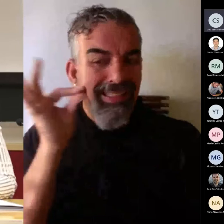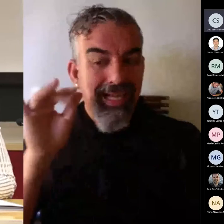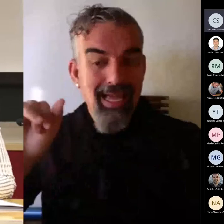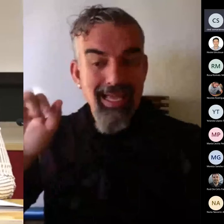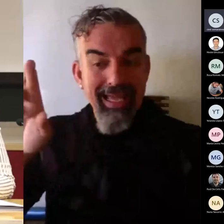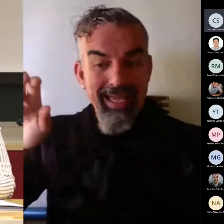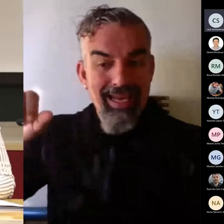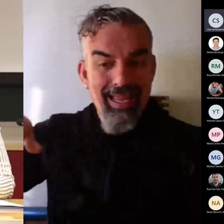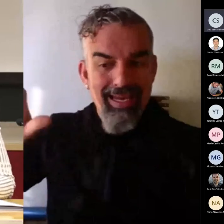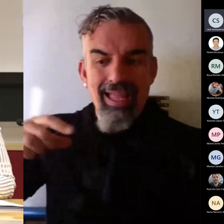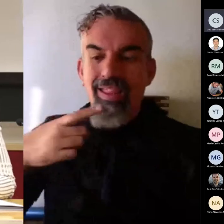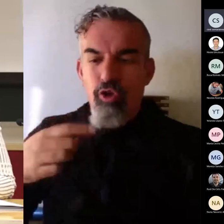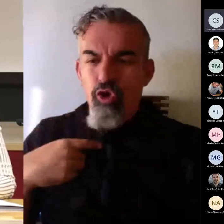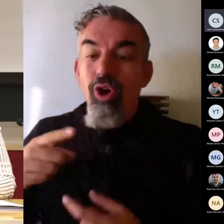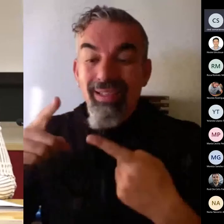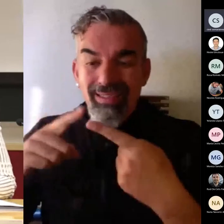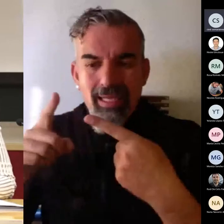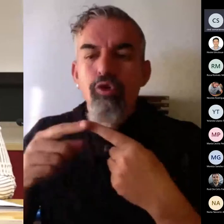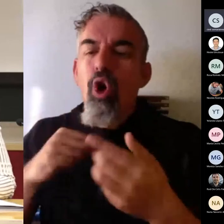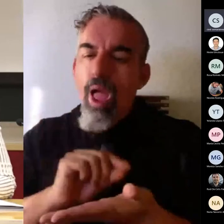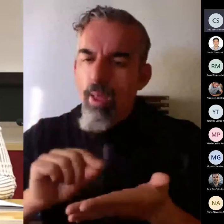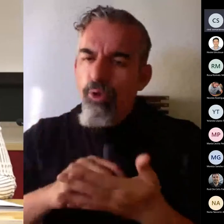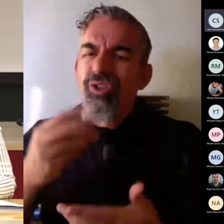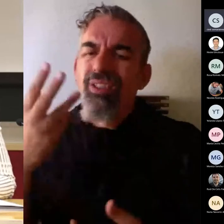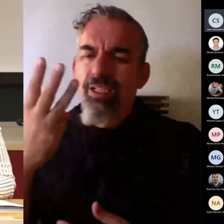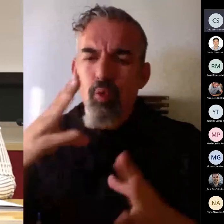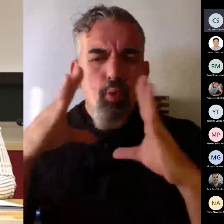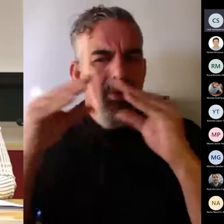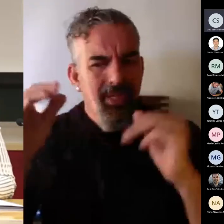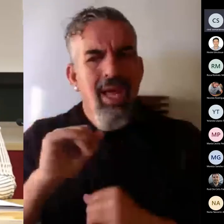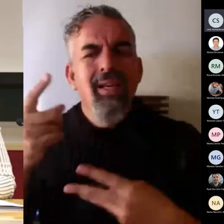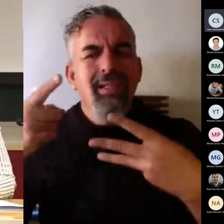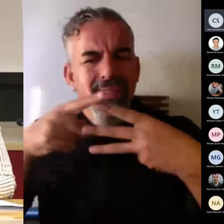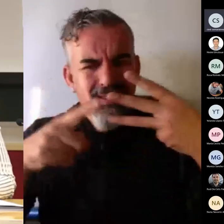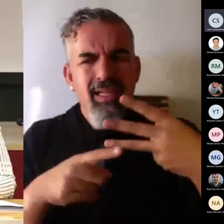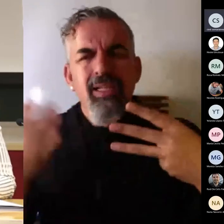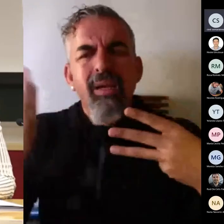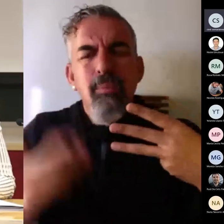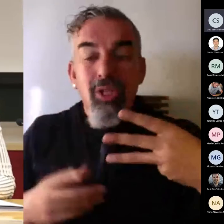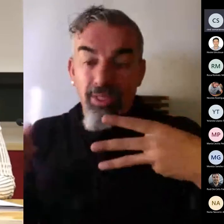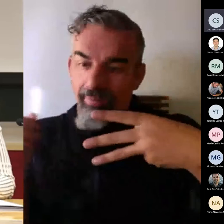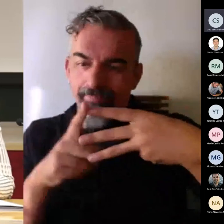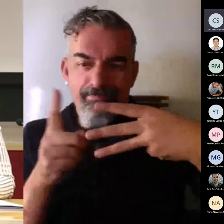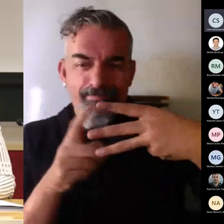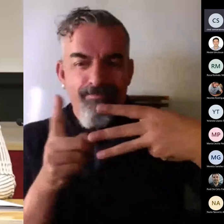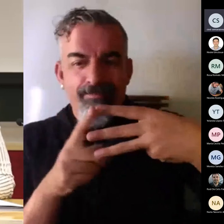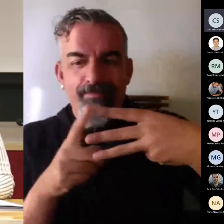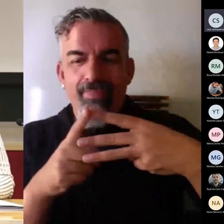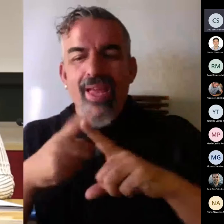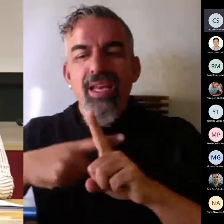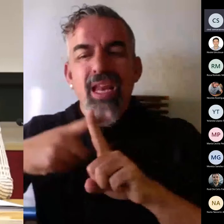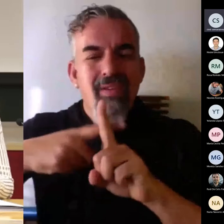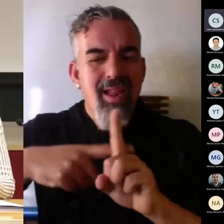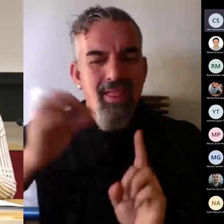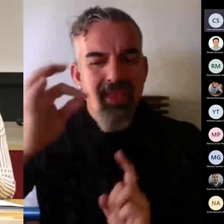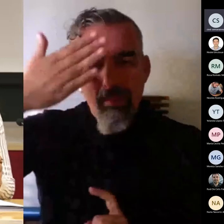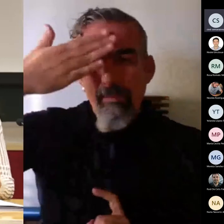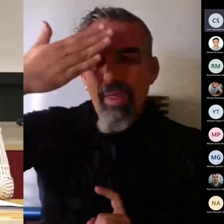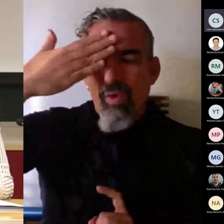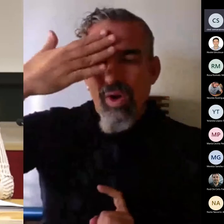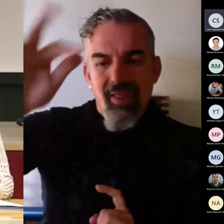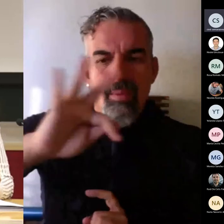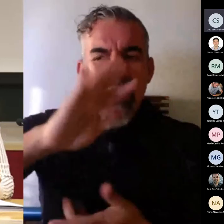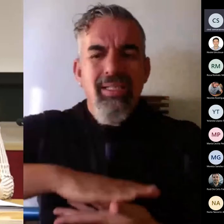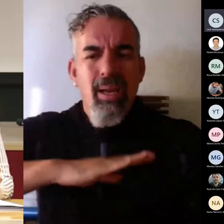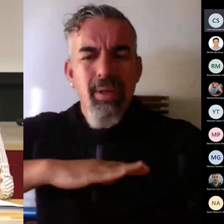apuntado tres puntos fuertes que tenemos en la universidad ahora mismo. El primero es el nivel de madurez y capacidades que tiene